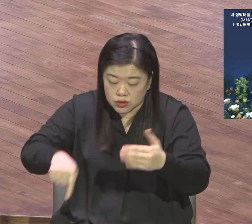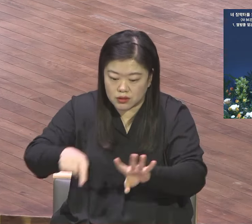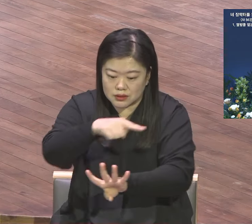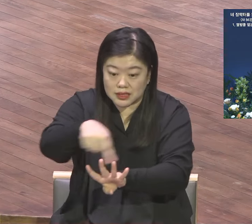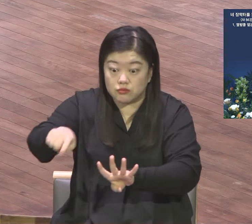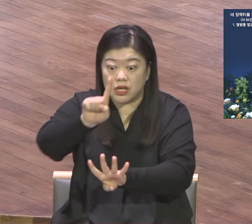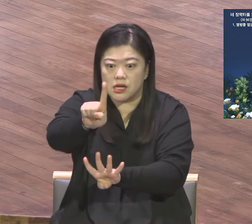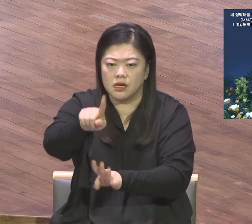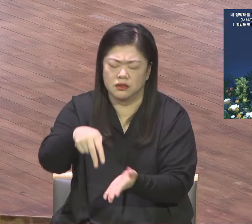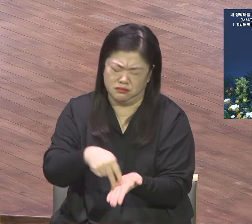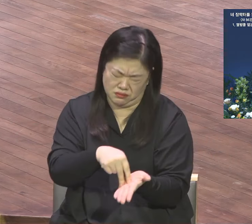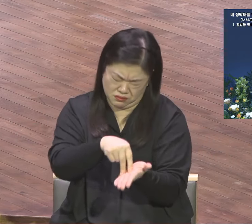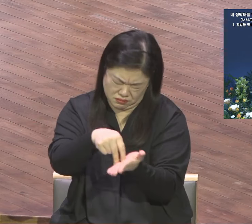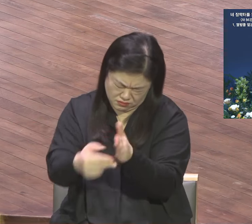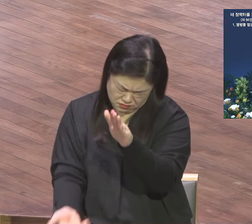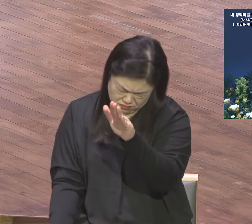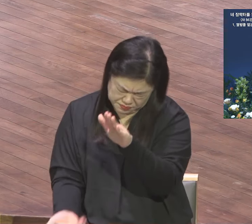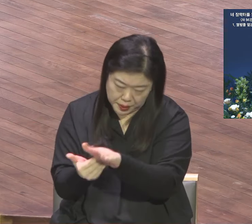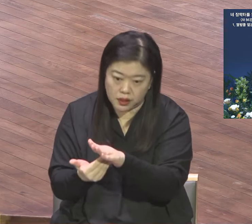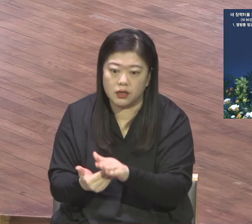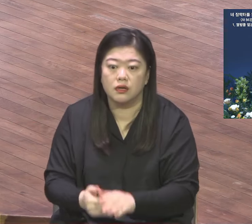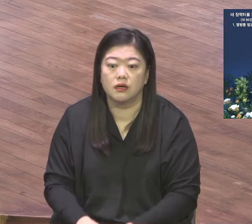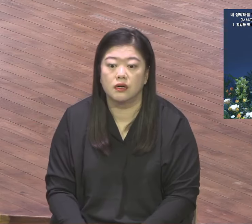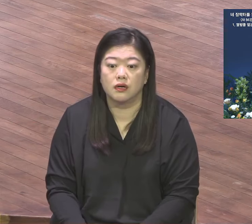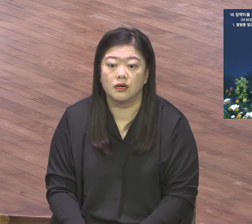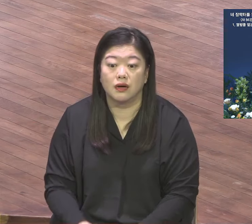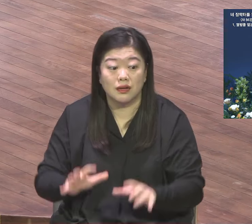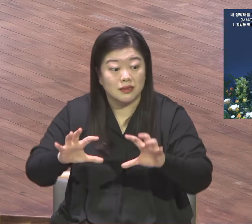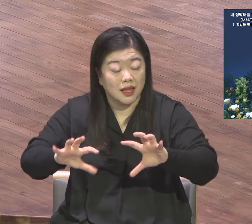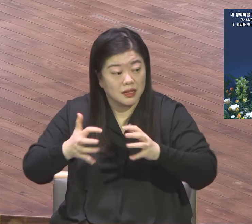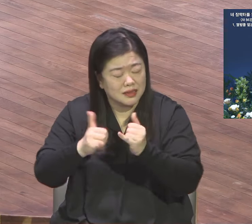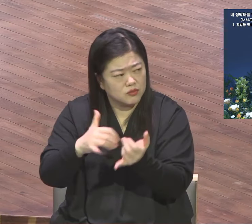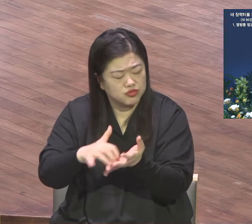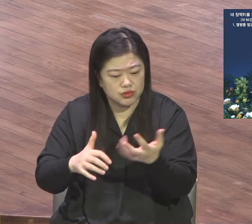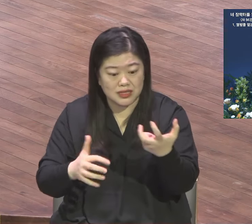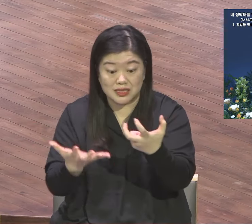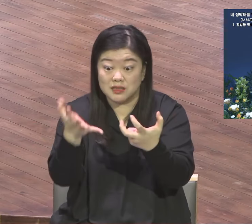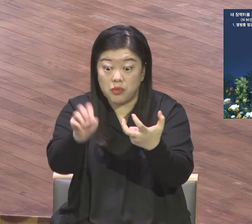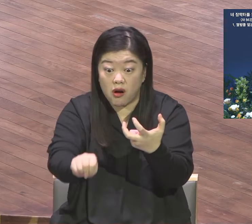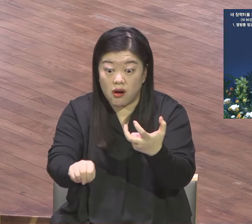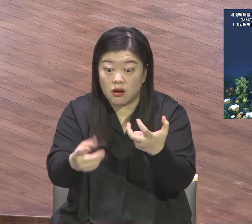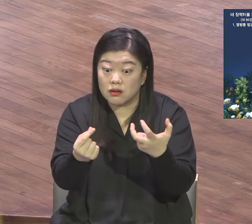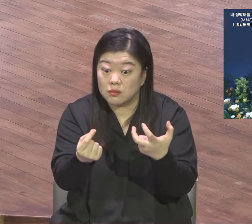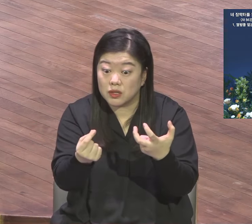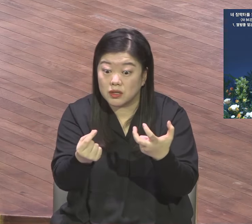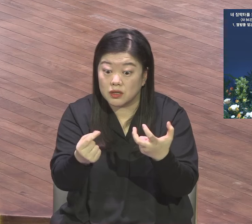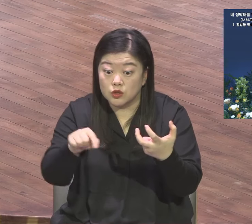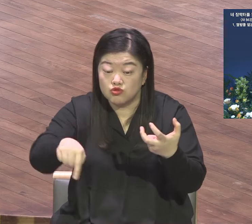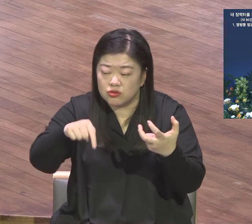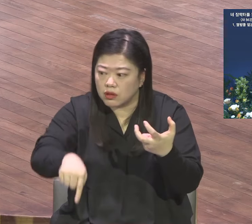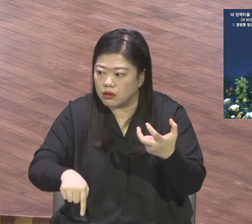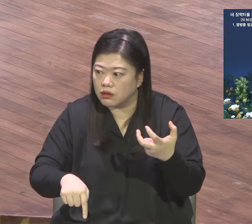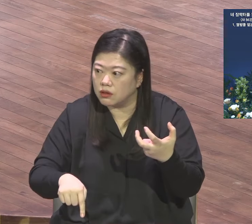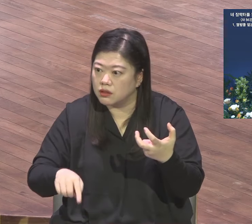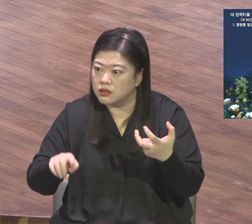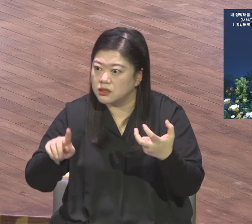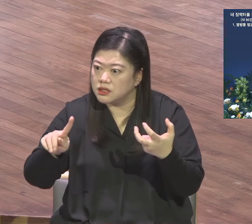지금 70억 인구가 사는데 10억 명이 매우 외롭다는 것입니다 지금 세상 사람들이